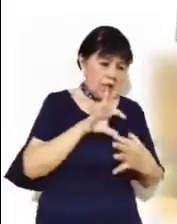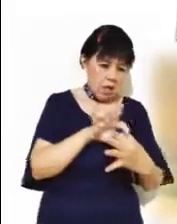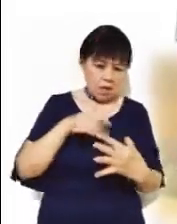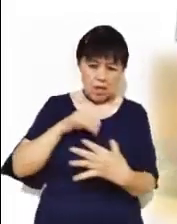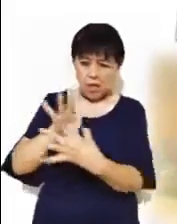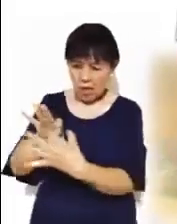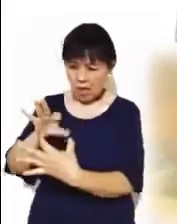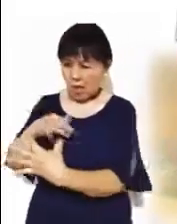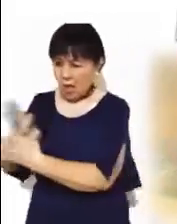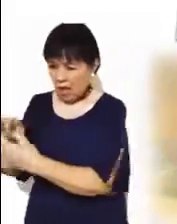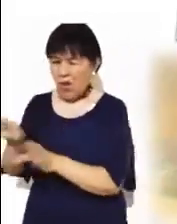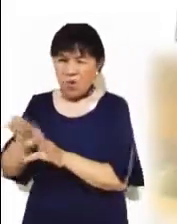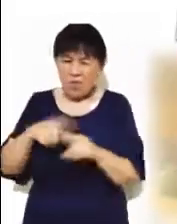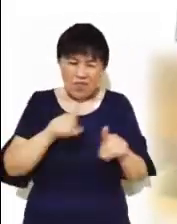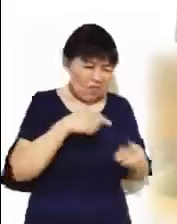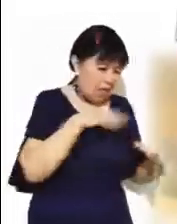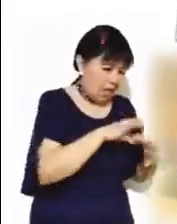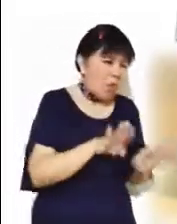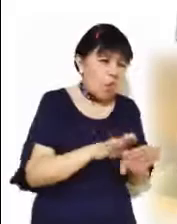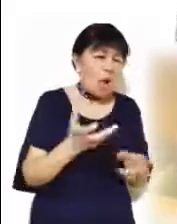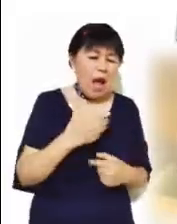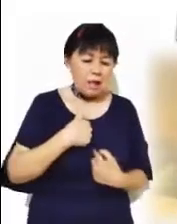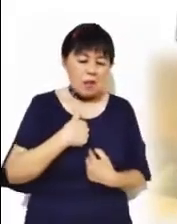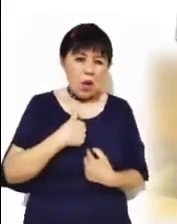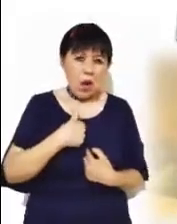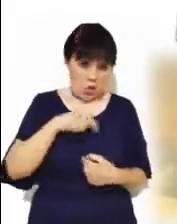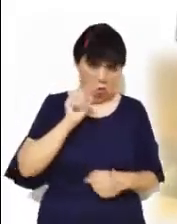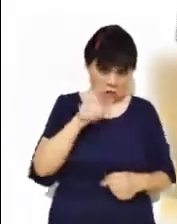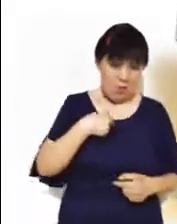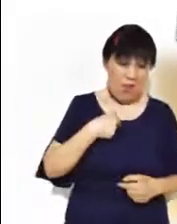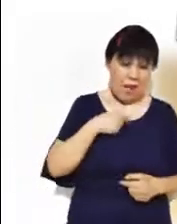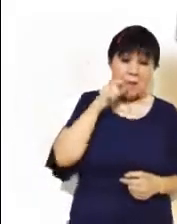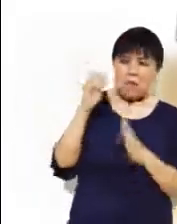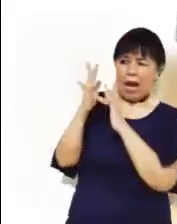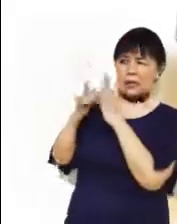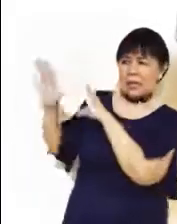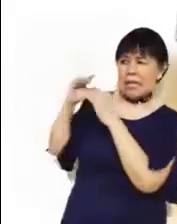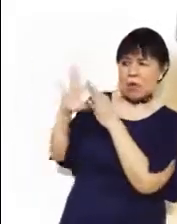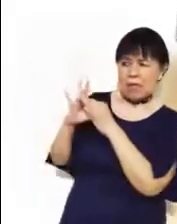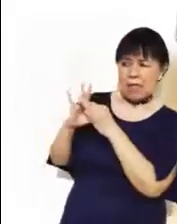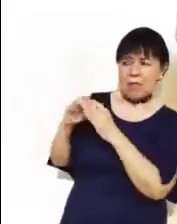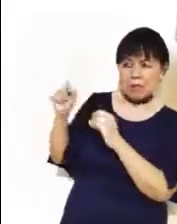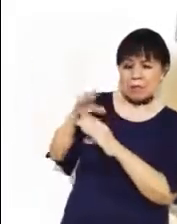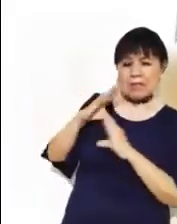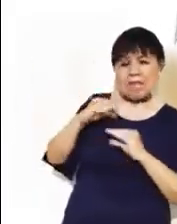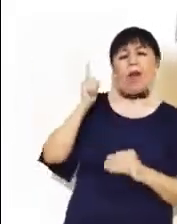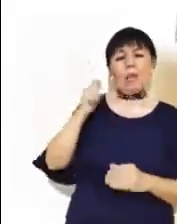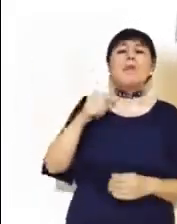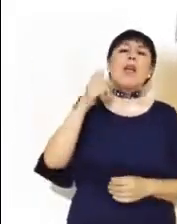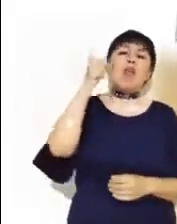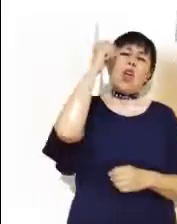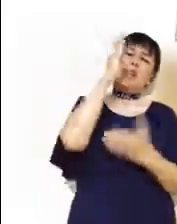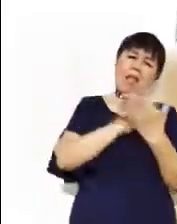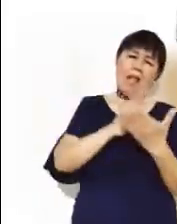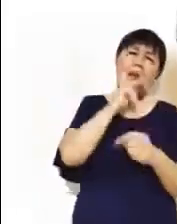diferentes partidos, razas o condición. Estamos construyendo la unidad que pide Jesús. El Señor te bendiga